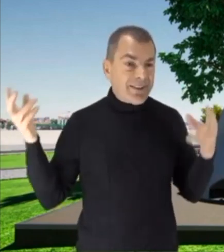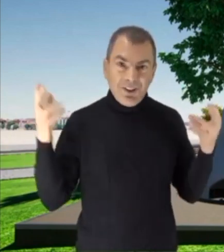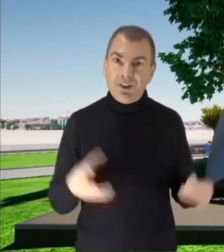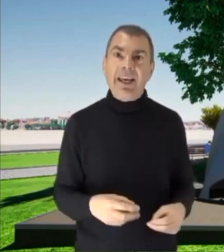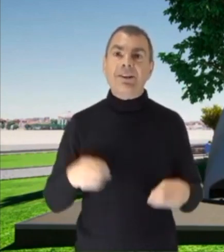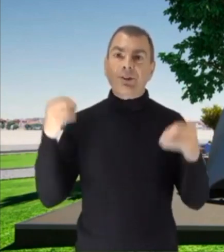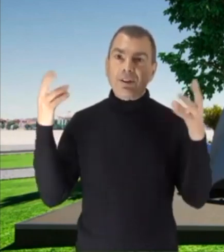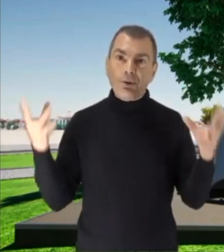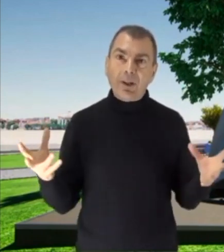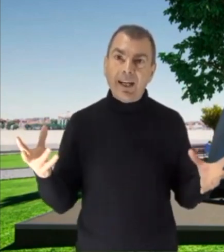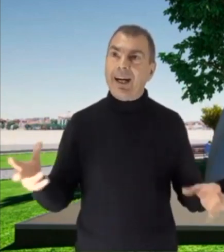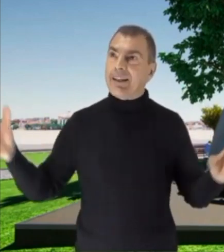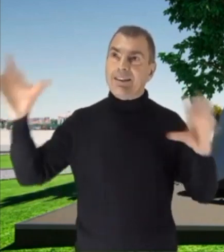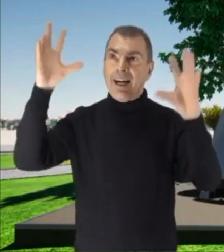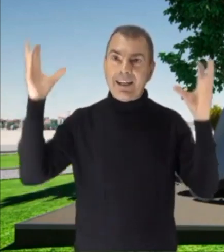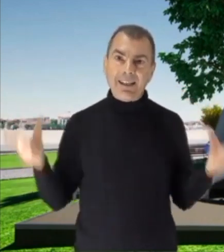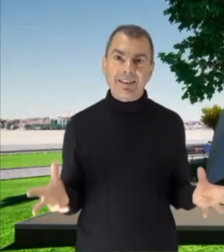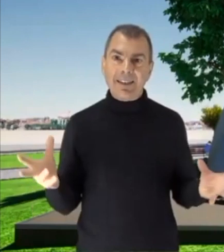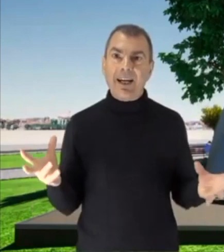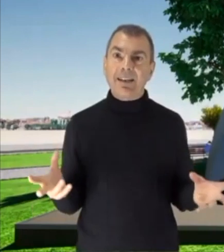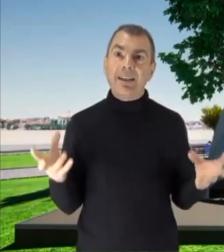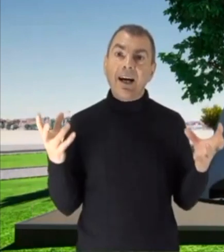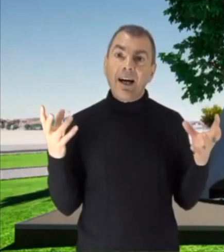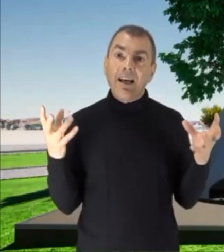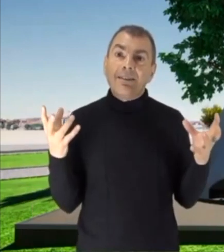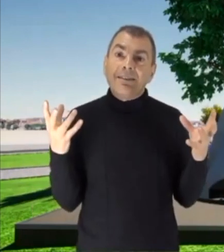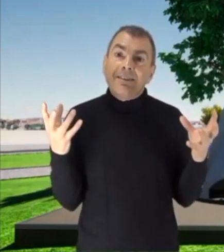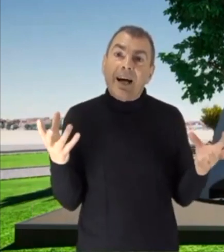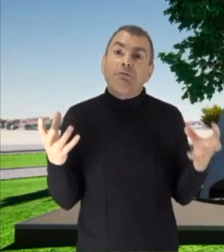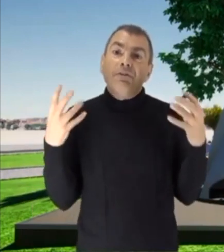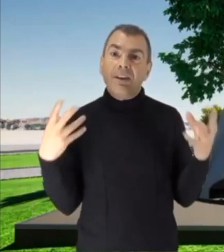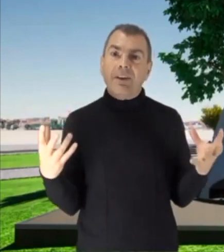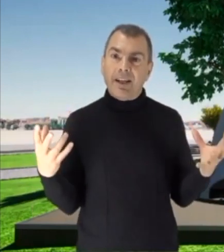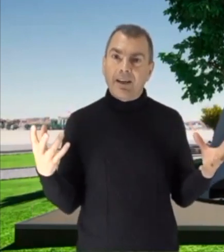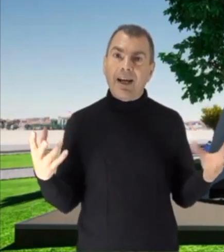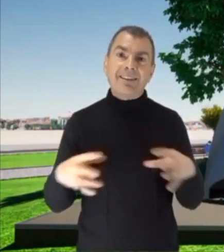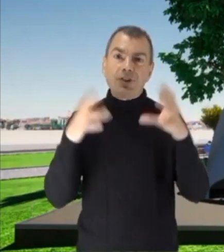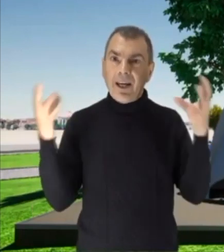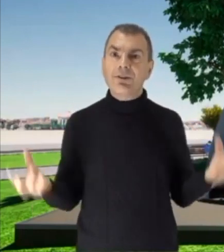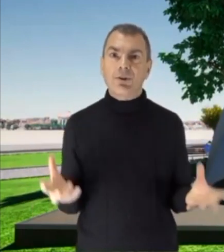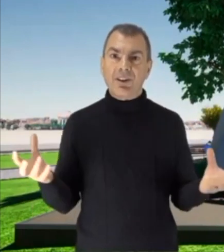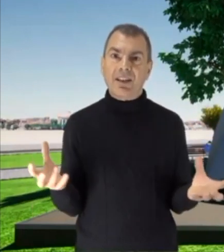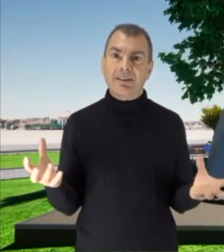passarci dentro, da toccare, da accarezzare, da vivere a 360 gradi.